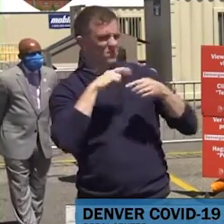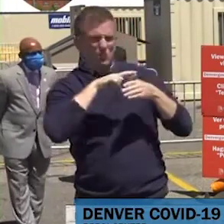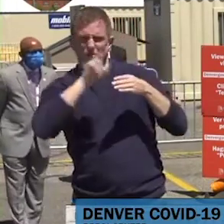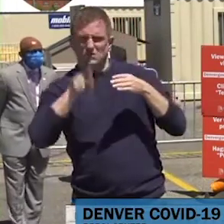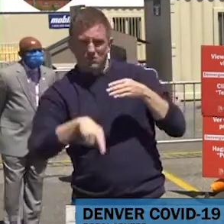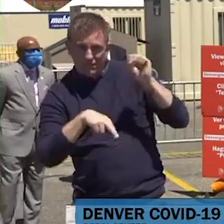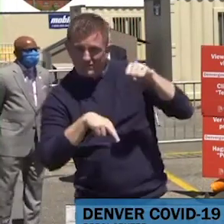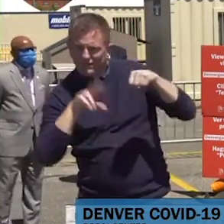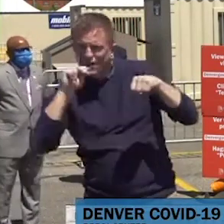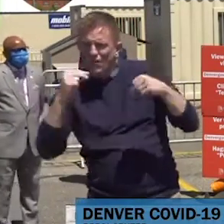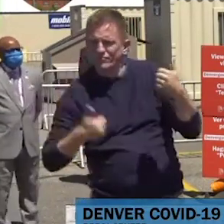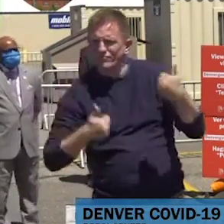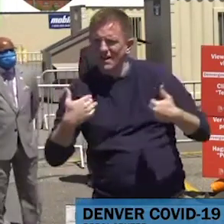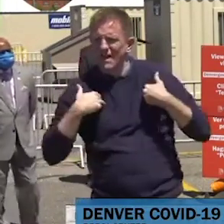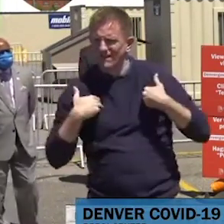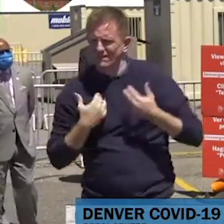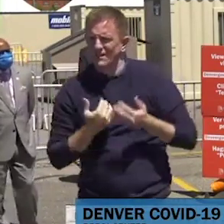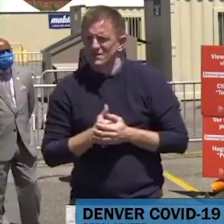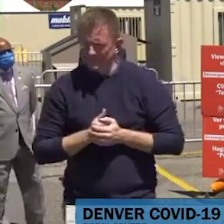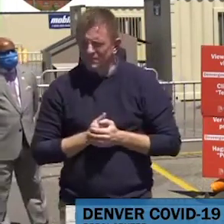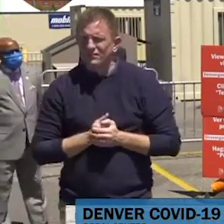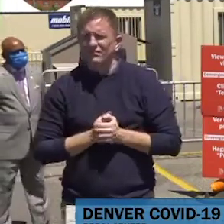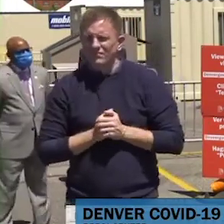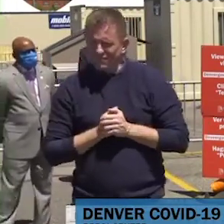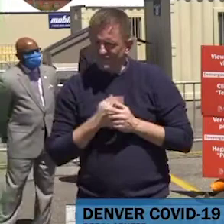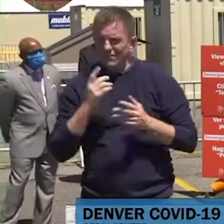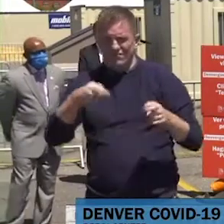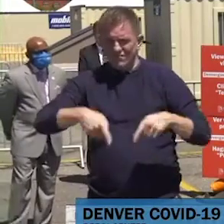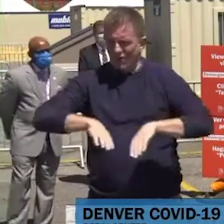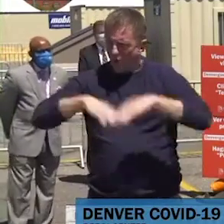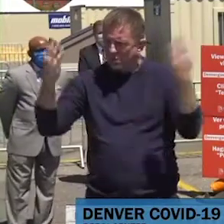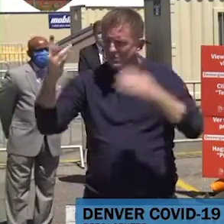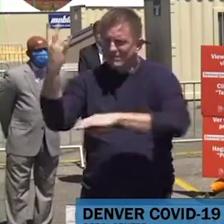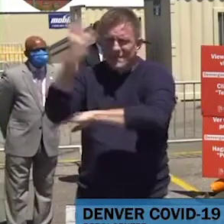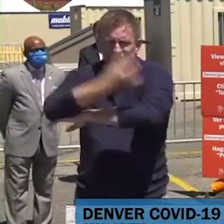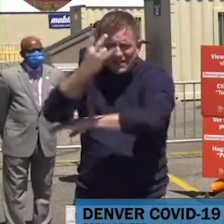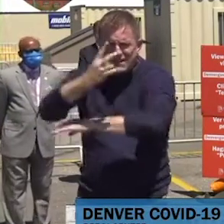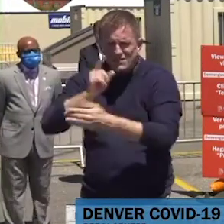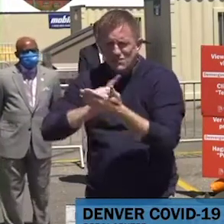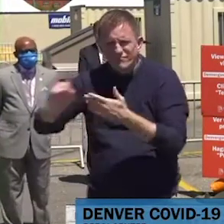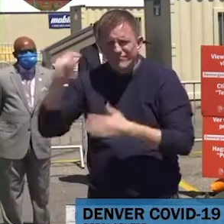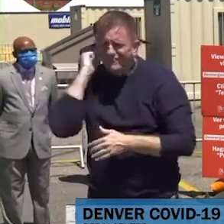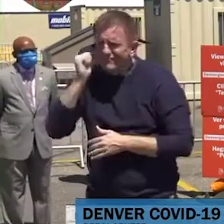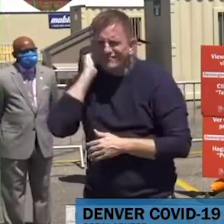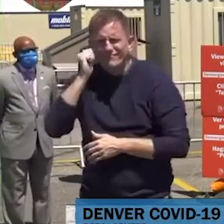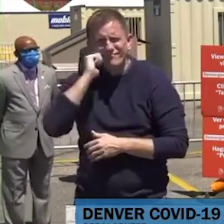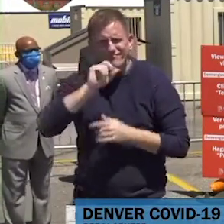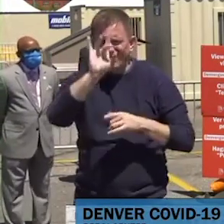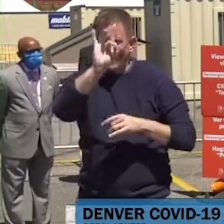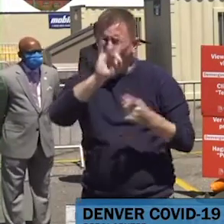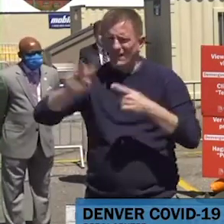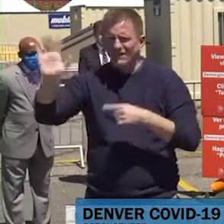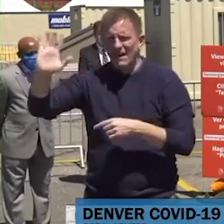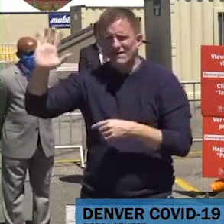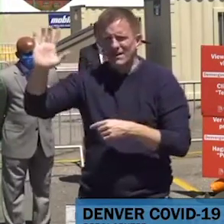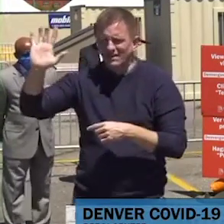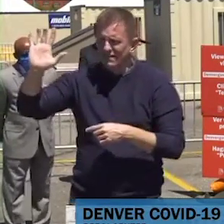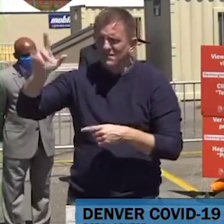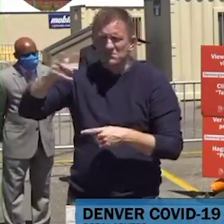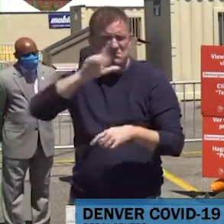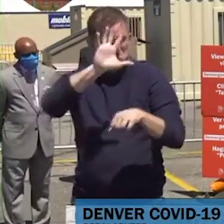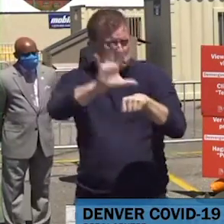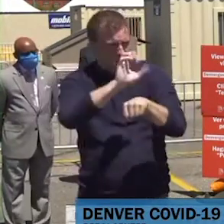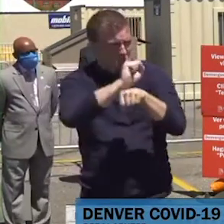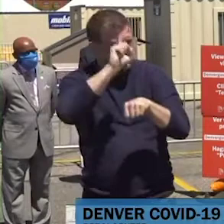a cinco, como lo mencionaron el alcalde y el señor gobernador. No hay citas necesarias, así es que los pacientes se pueden registrar en el sitio web y